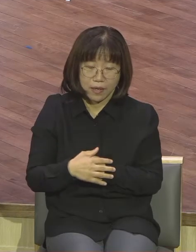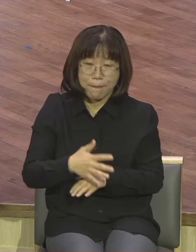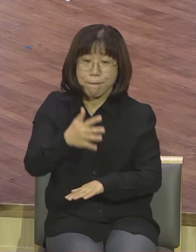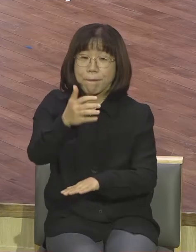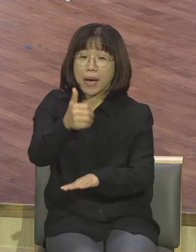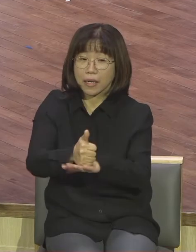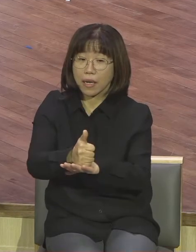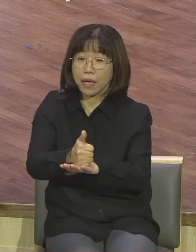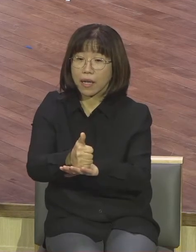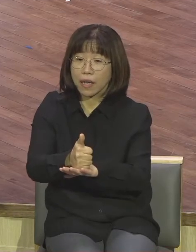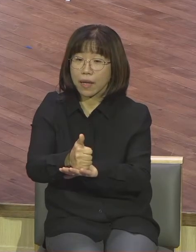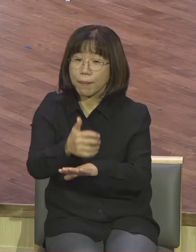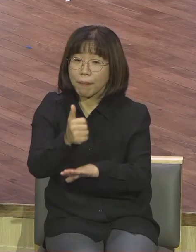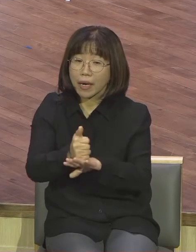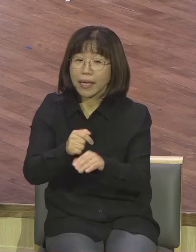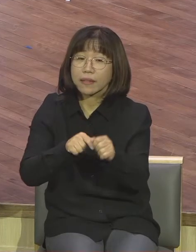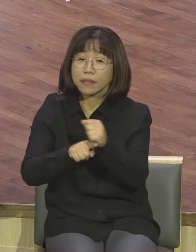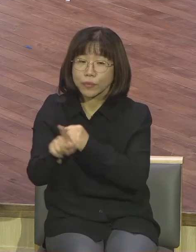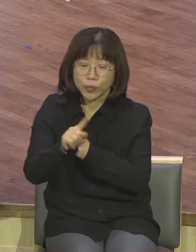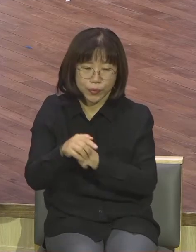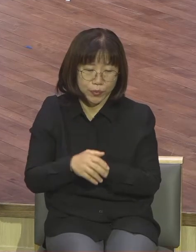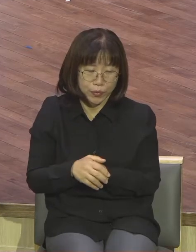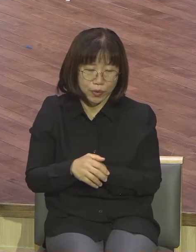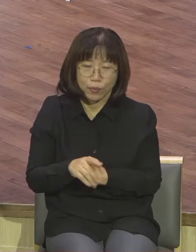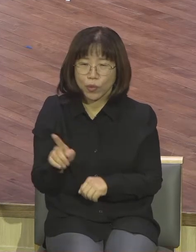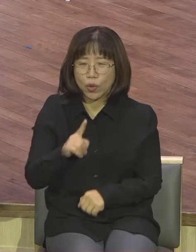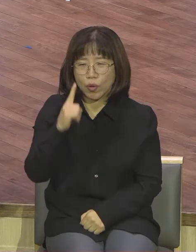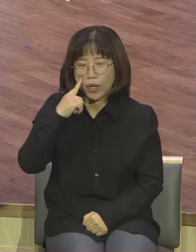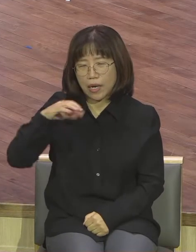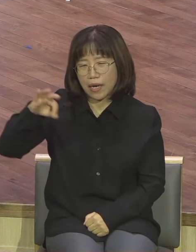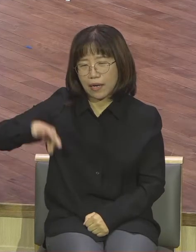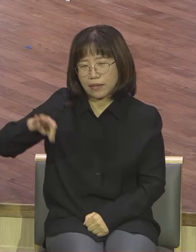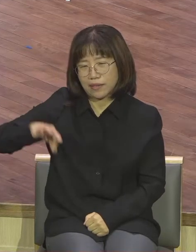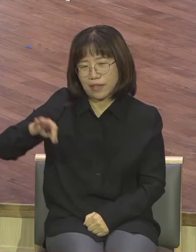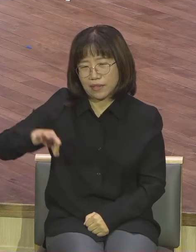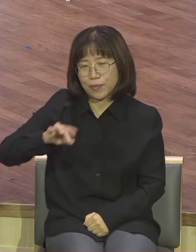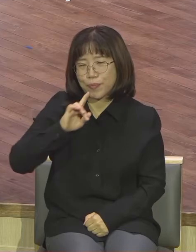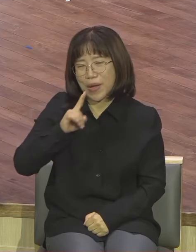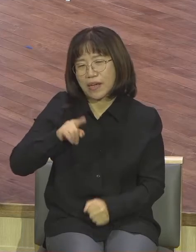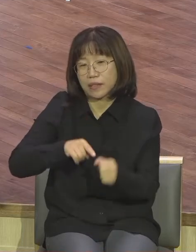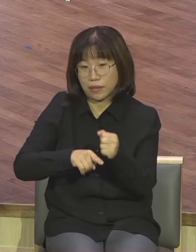히브리 말로 카탄이라고 합니다 하찮은 존재 작은 자 그런 뜻이